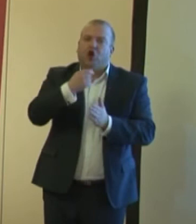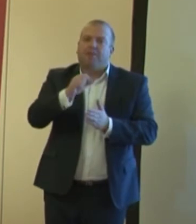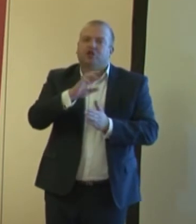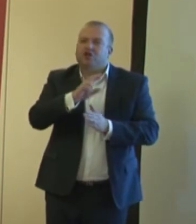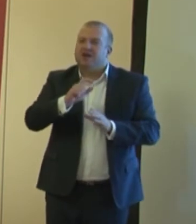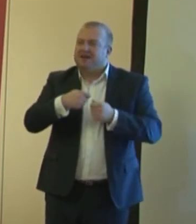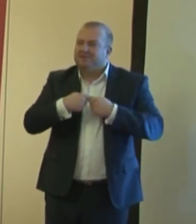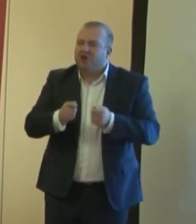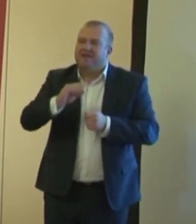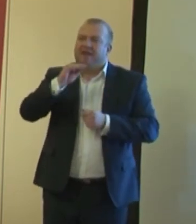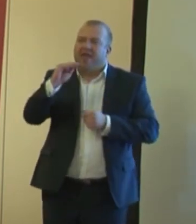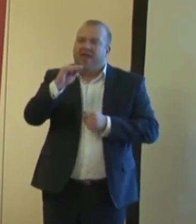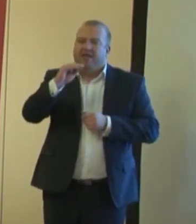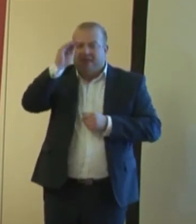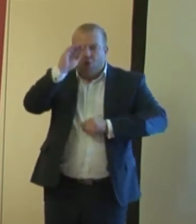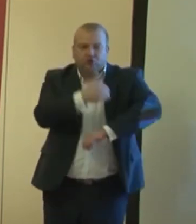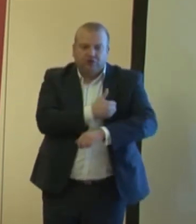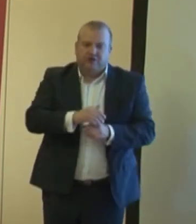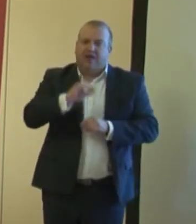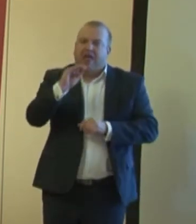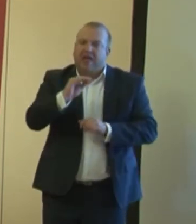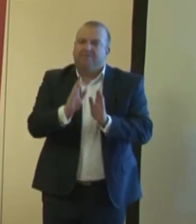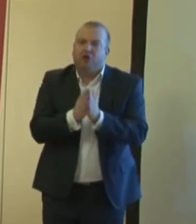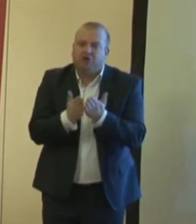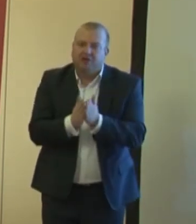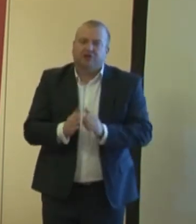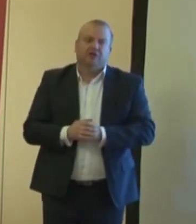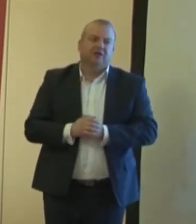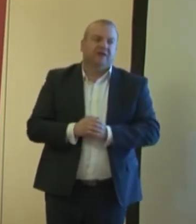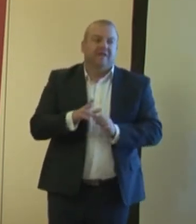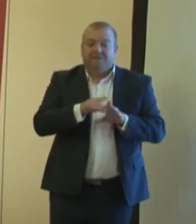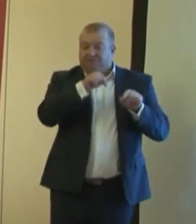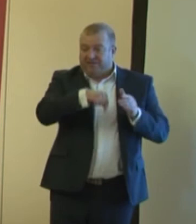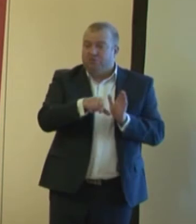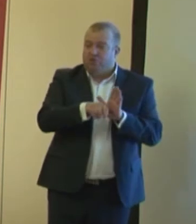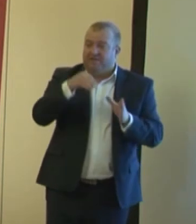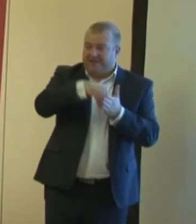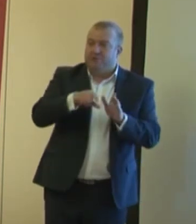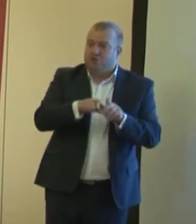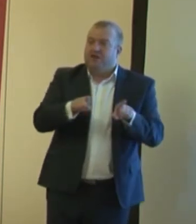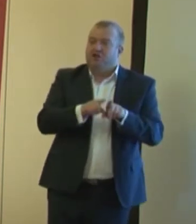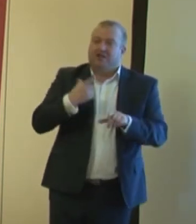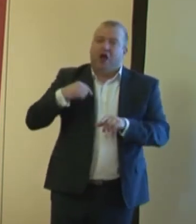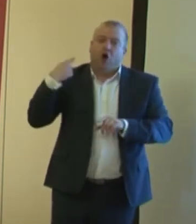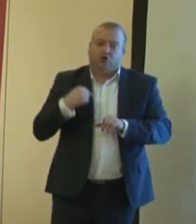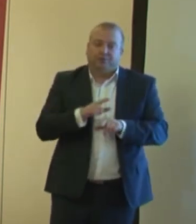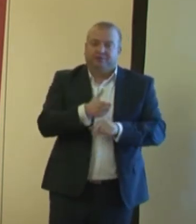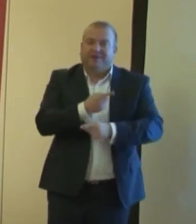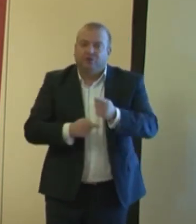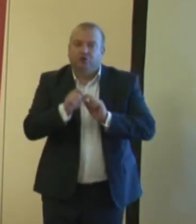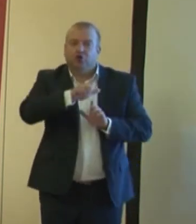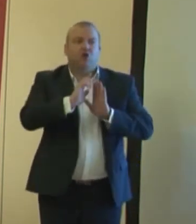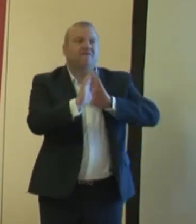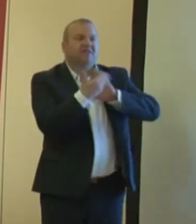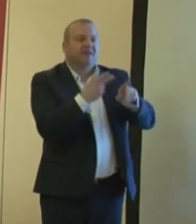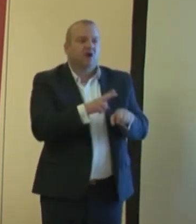e-nauczyciel, e-podręcznik, w tym również dla osób niepełnosprawnych. To są wyzwania,